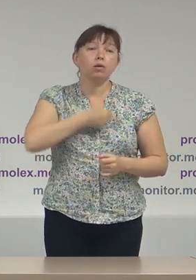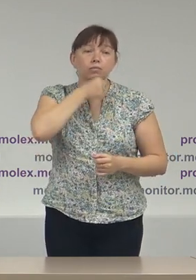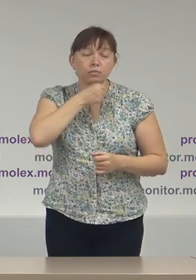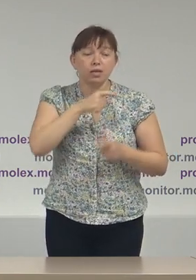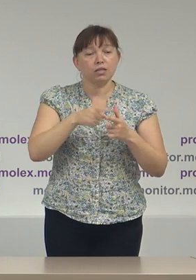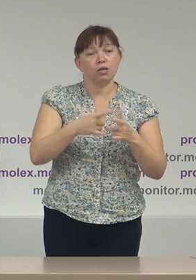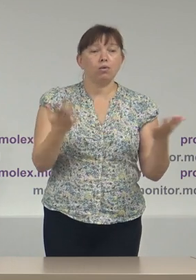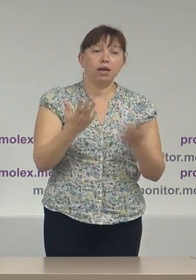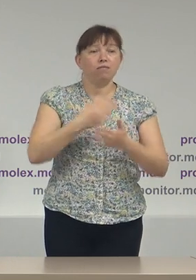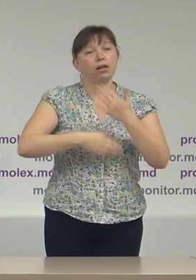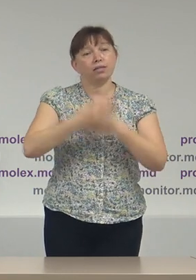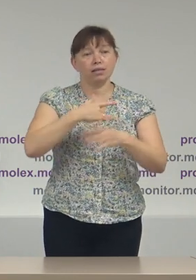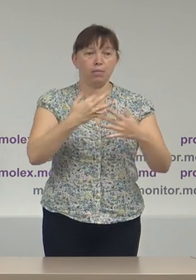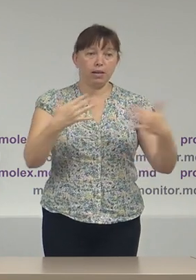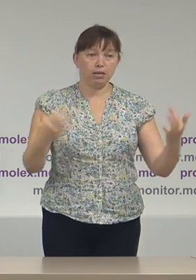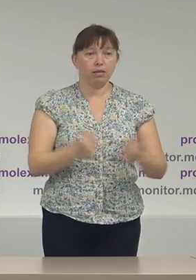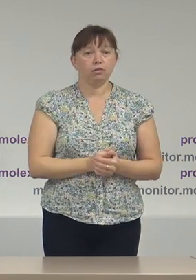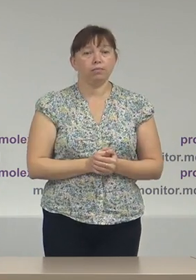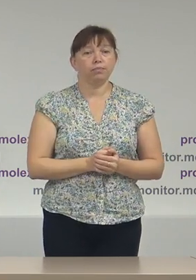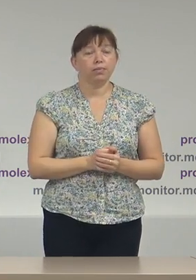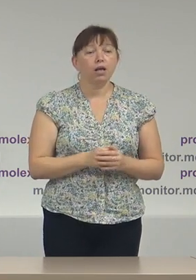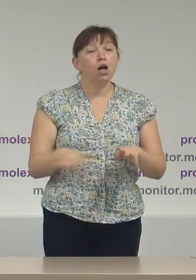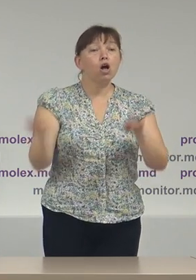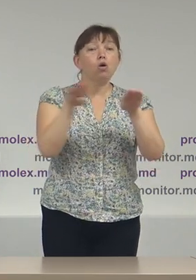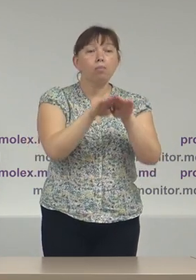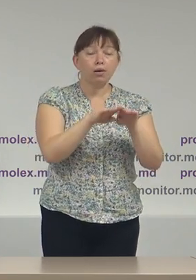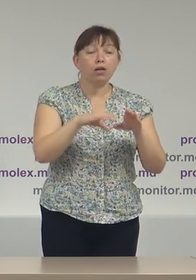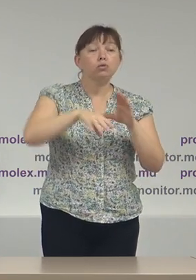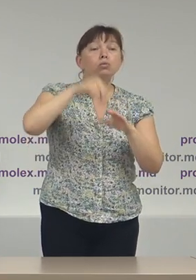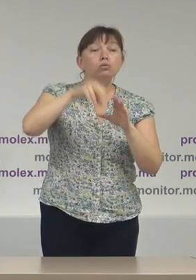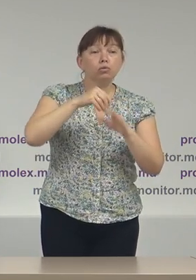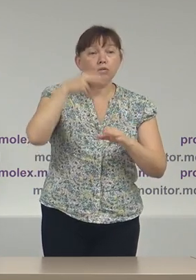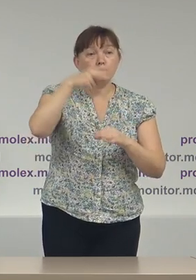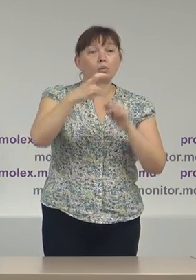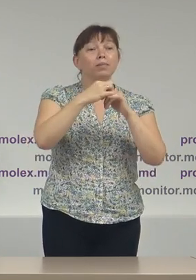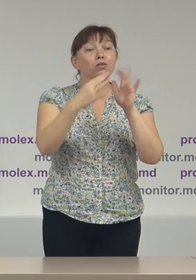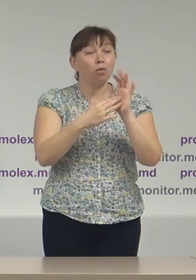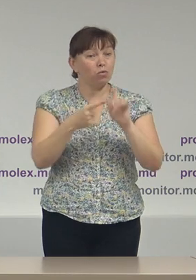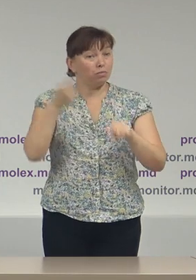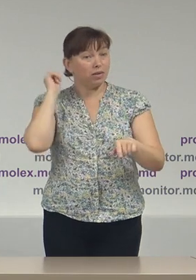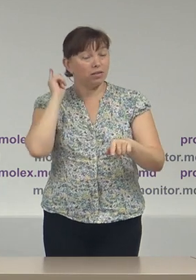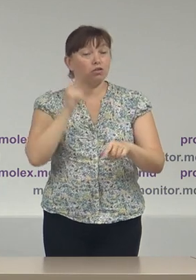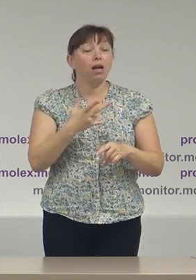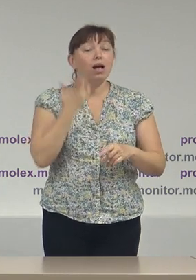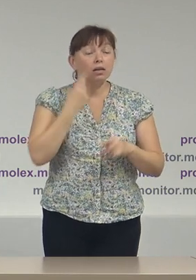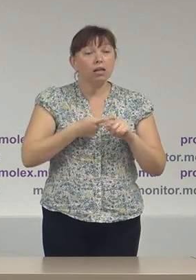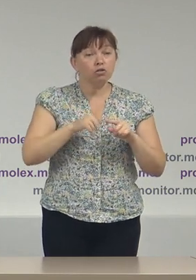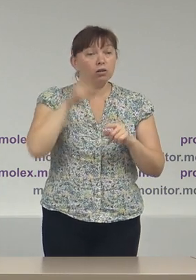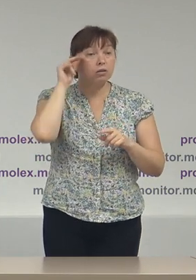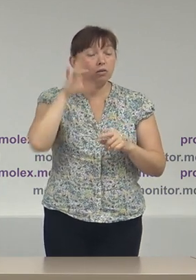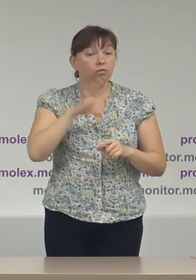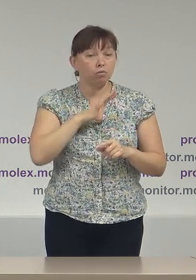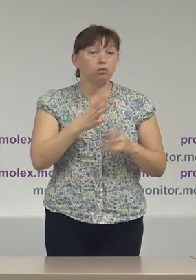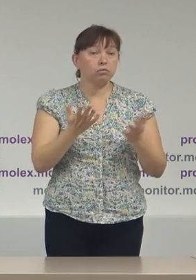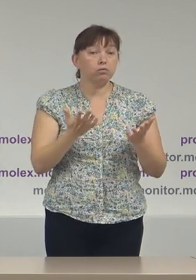anumite dizabilități. În comparație cu scrutinul din 2019, când această cifră a constituit